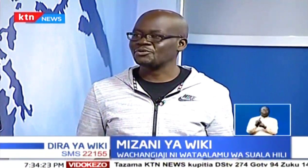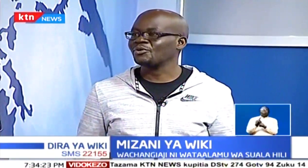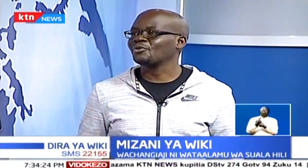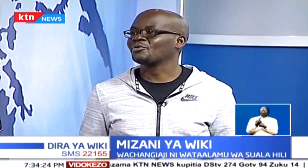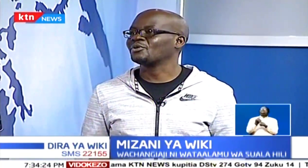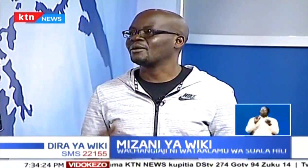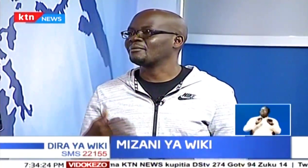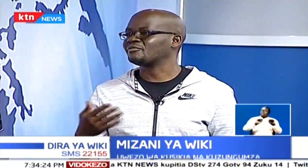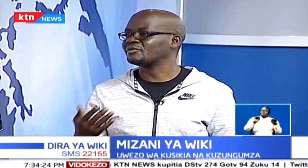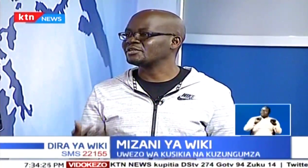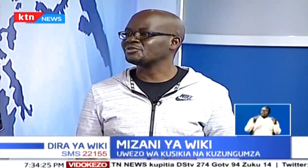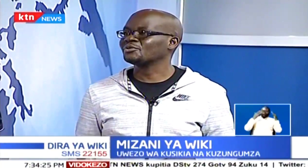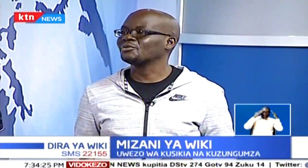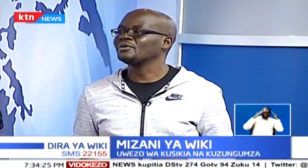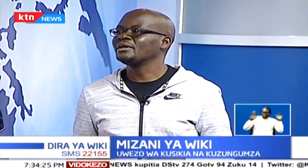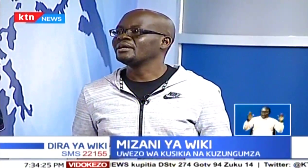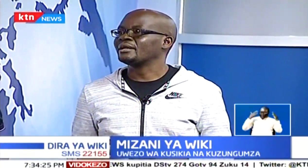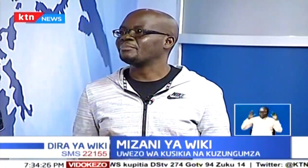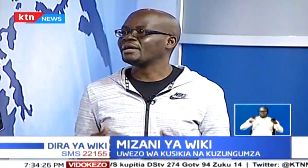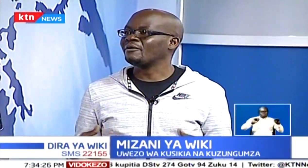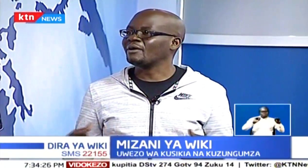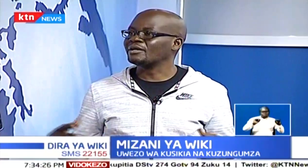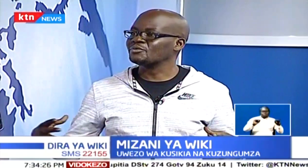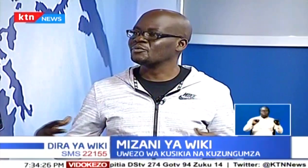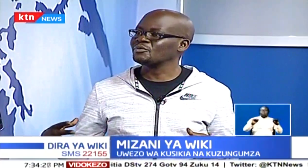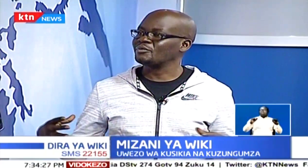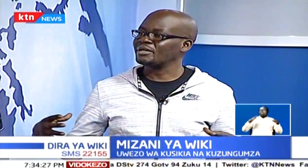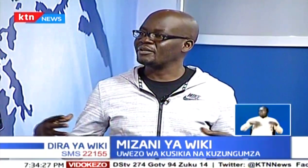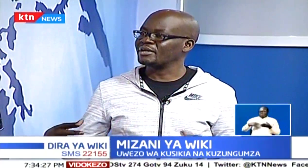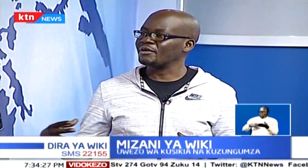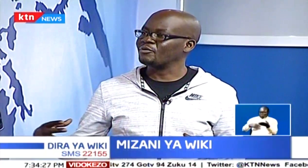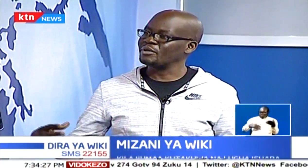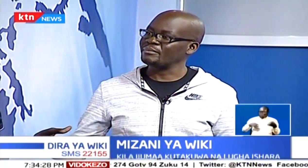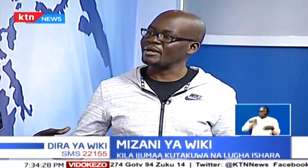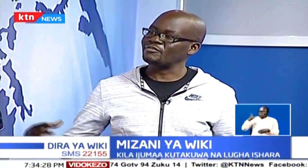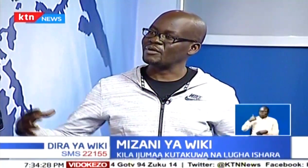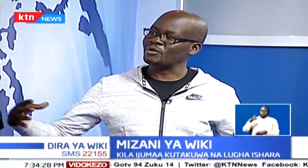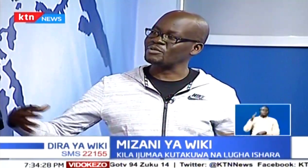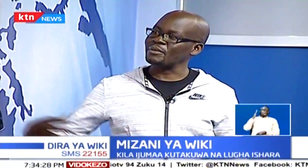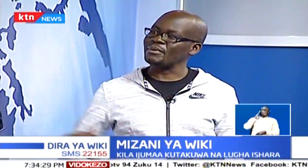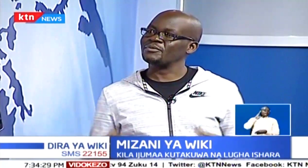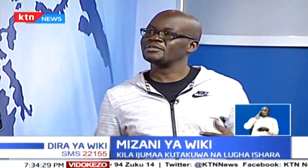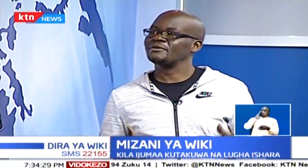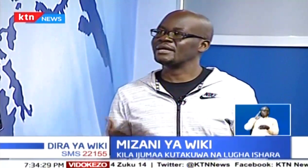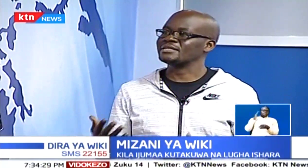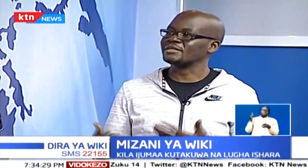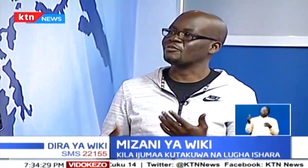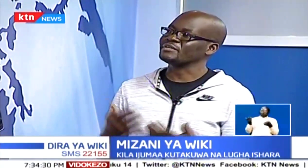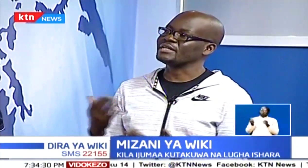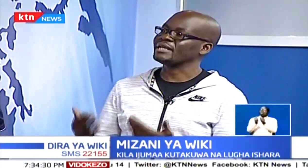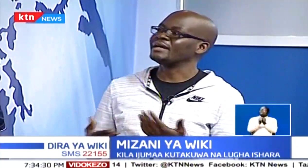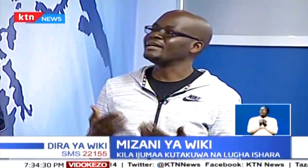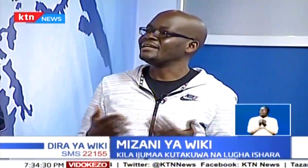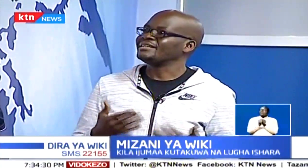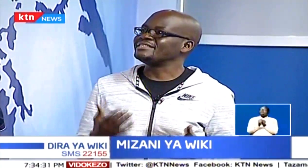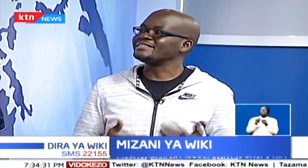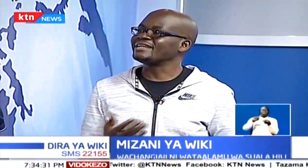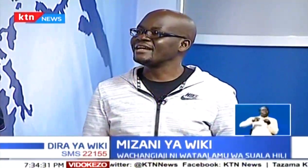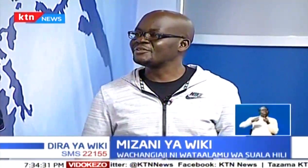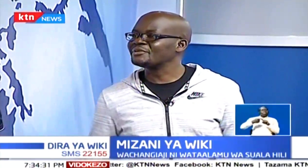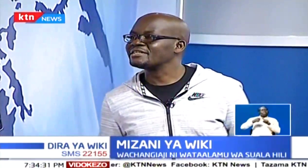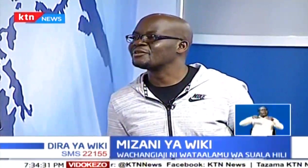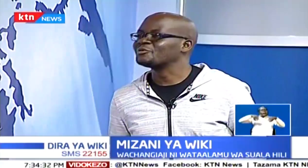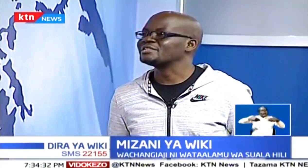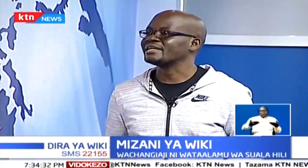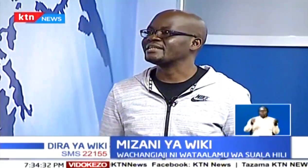wamasisho, kuna wamafundisho na pia watu waliona ulimavu wana kuja pa moja wanaanza kufikiria ni